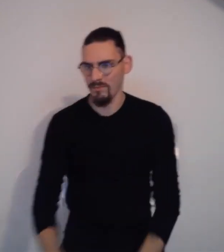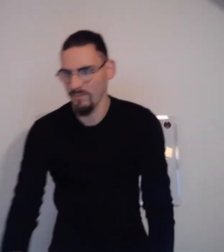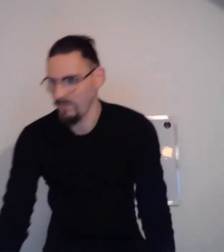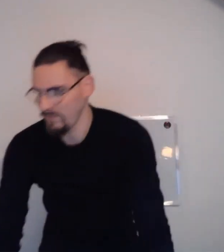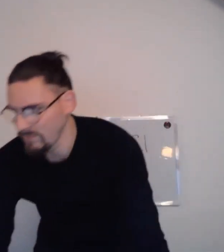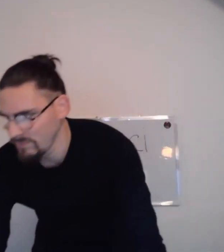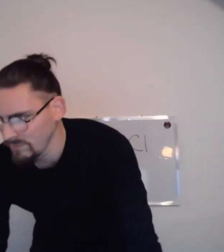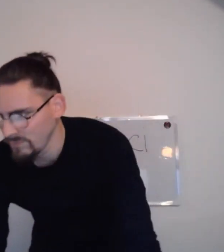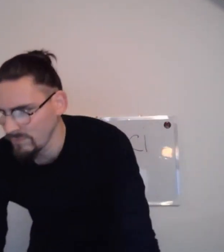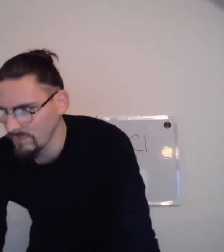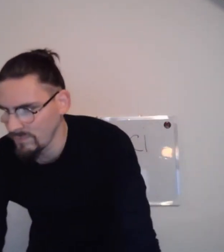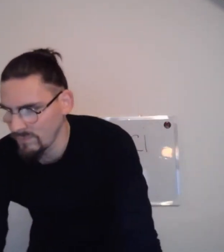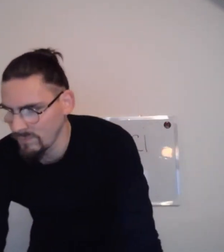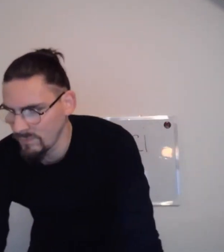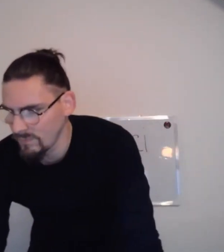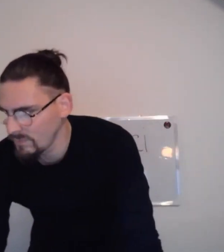Alors, je vois juste s'il y a encore d'autres questions.